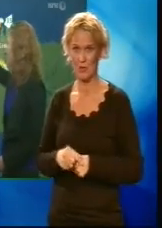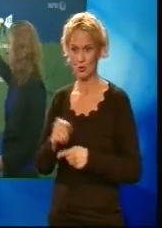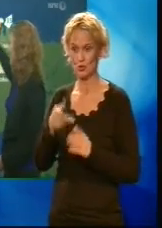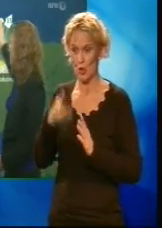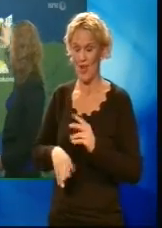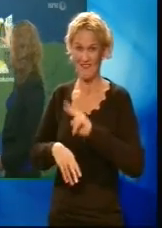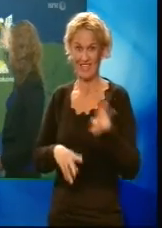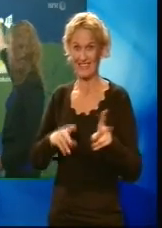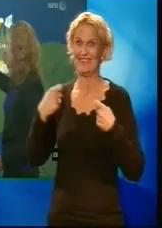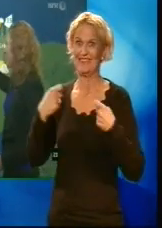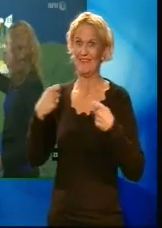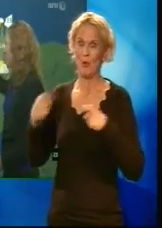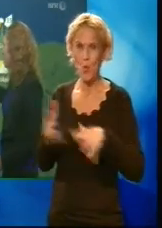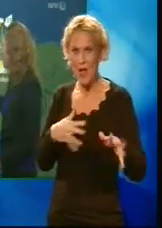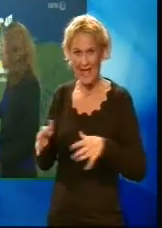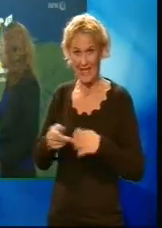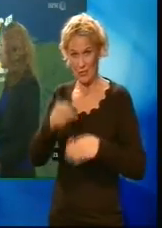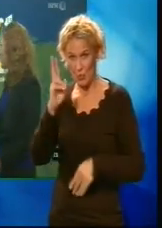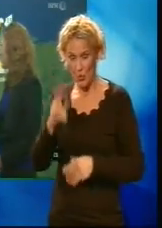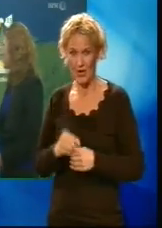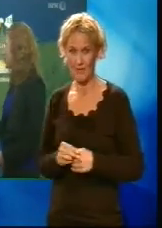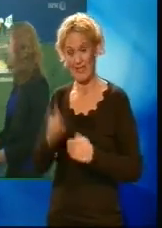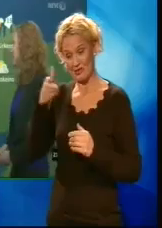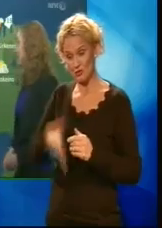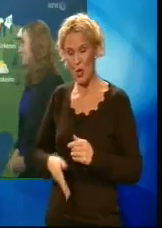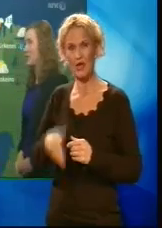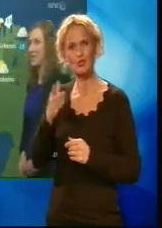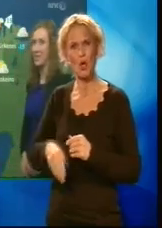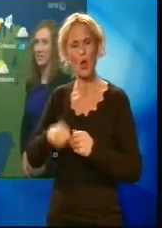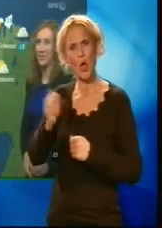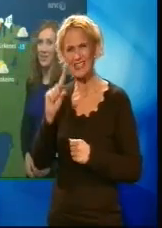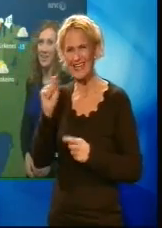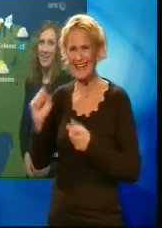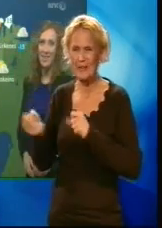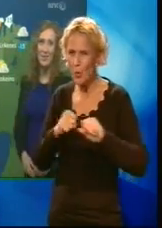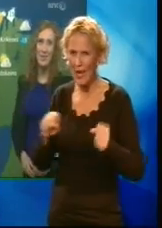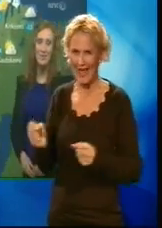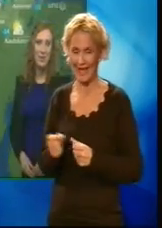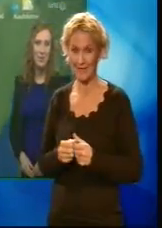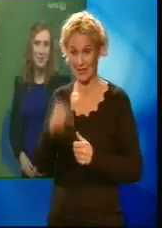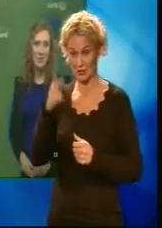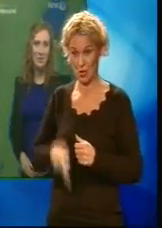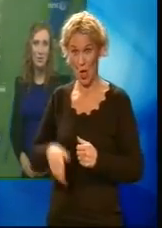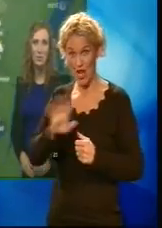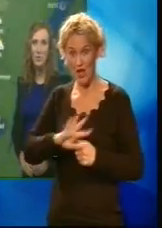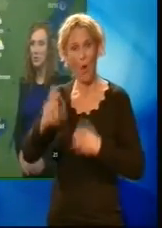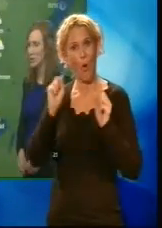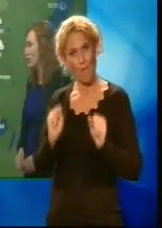mot stiv kuling på kysten i Nord, i sør-sør-østlig liten kuling. I Sør-Norge blir det oppholdsvær og noe sol også.